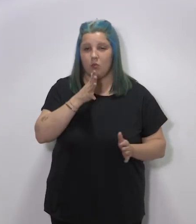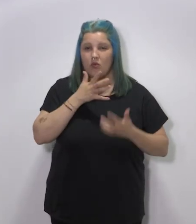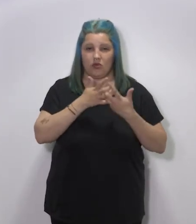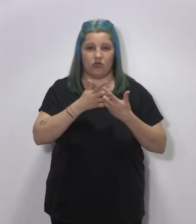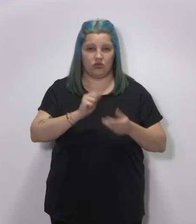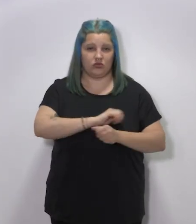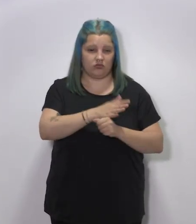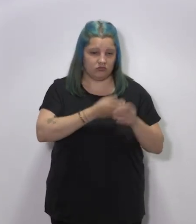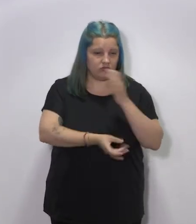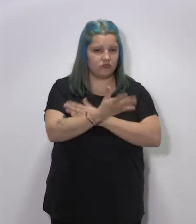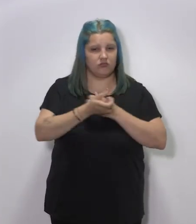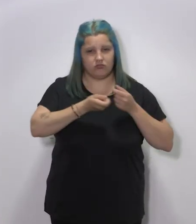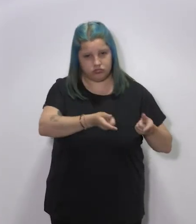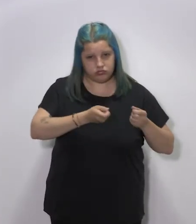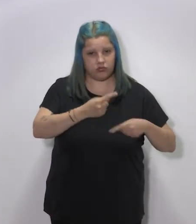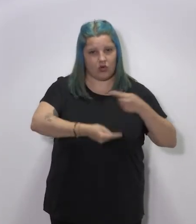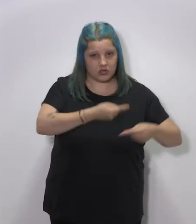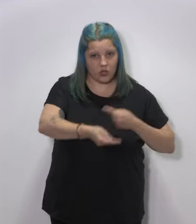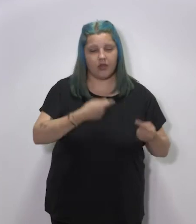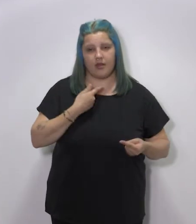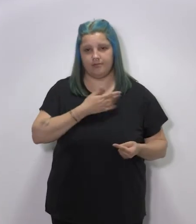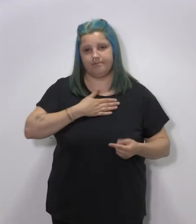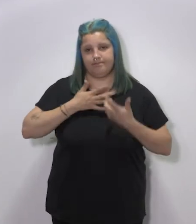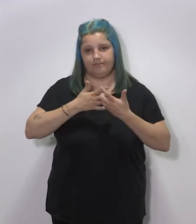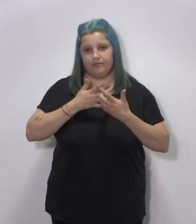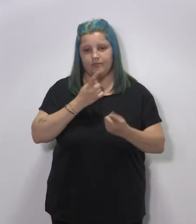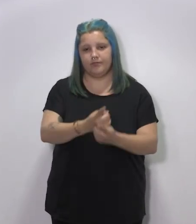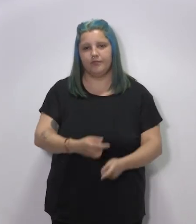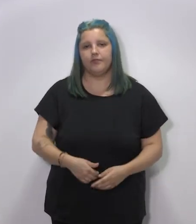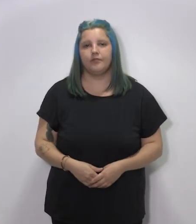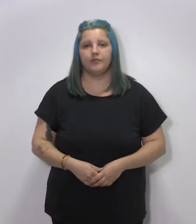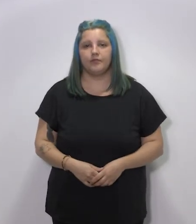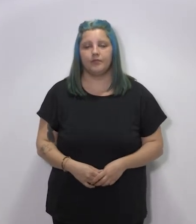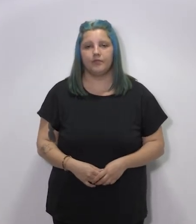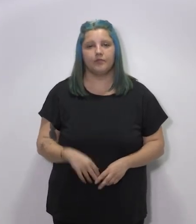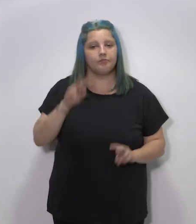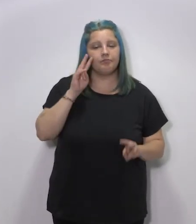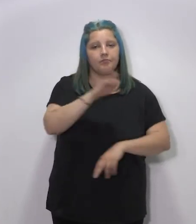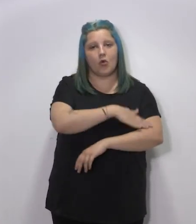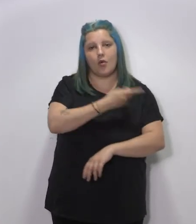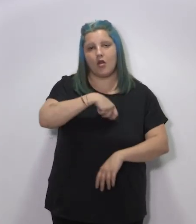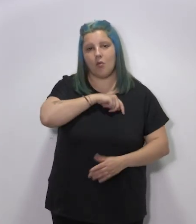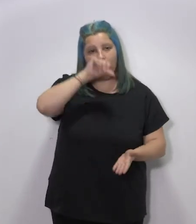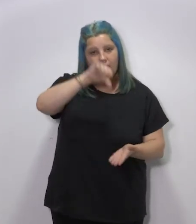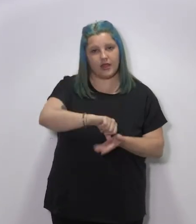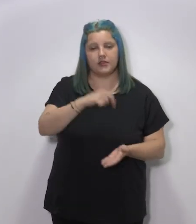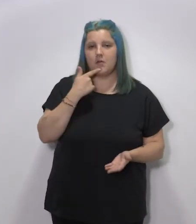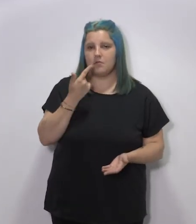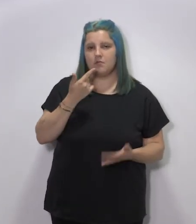la dura lucha contra la pandemia y sus consecuencias. La sensibilidad que demuestra el Gobierno central,